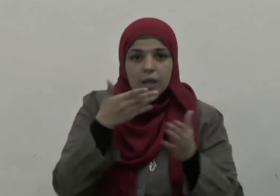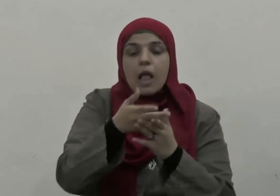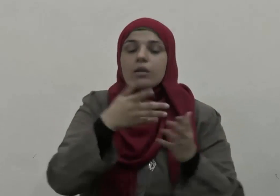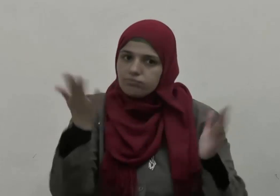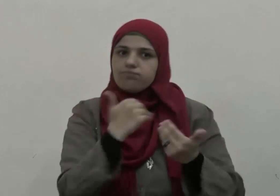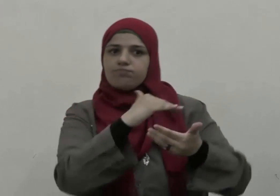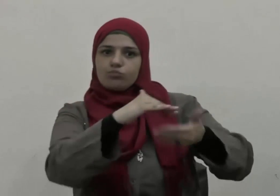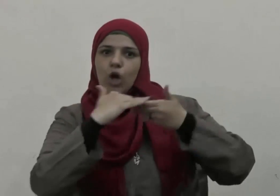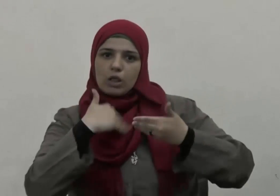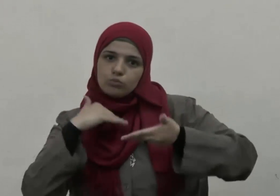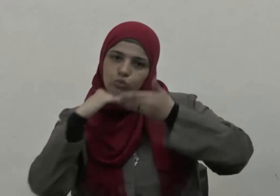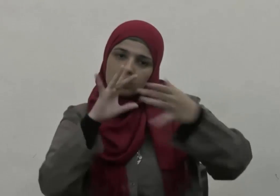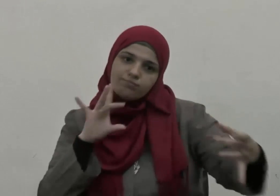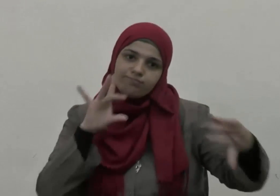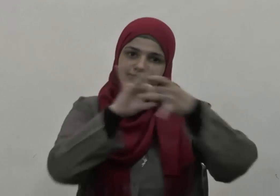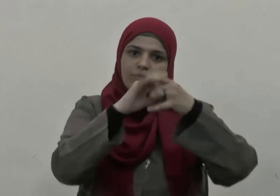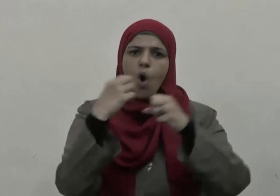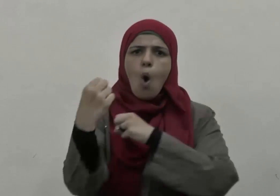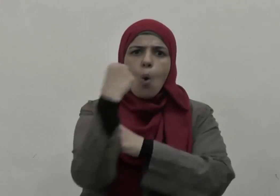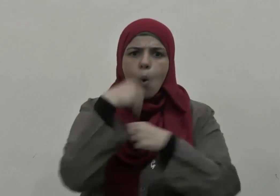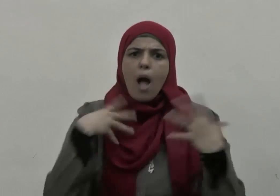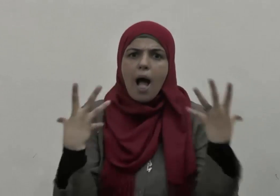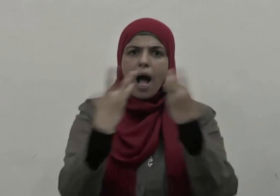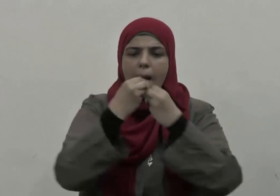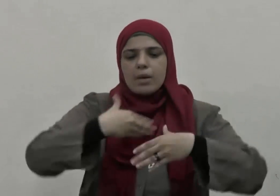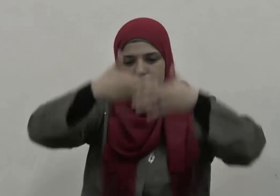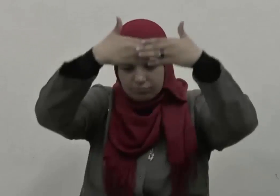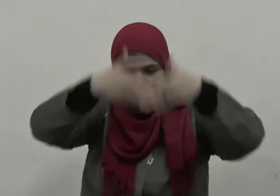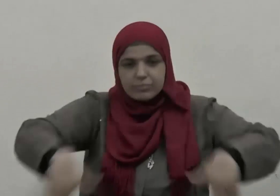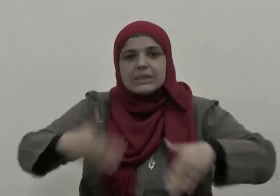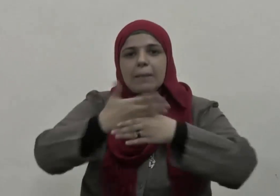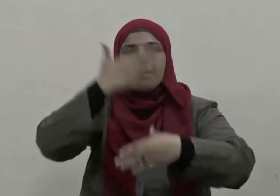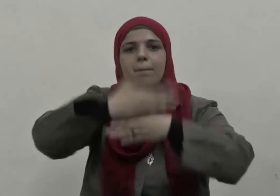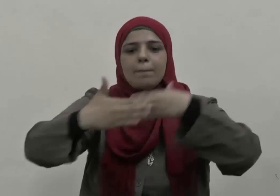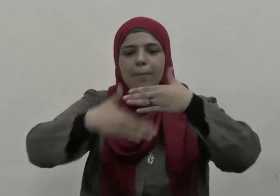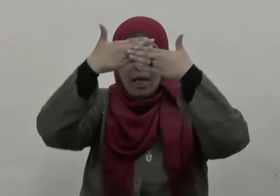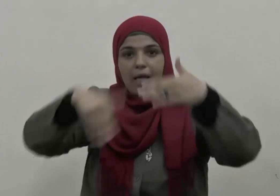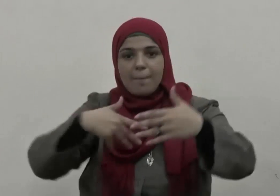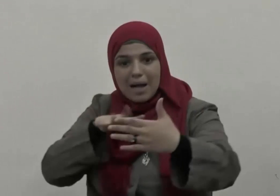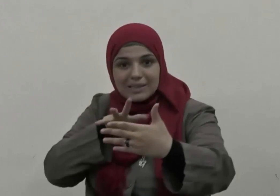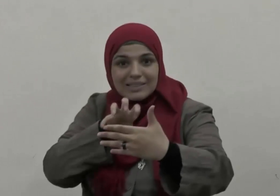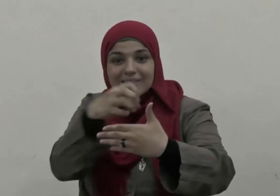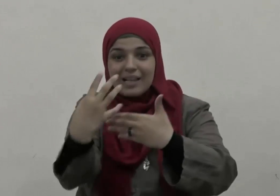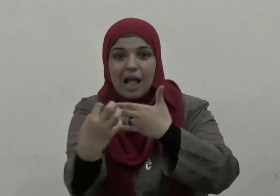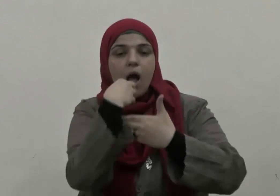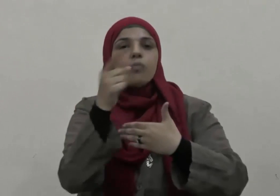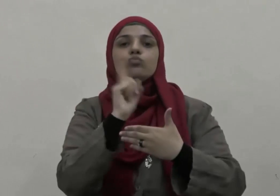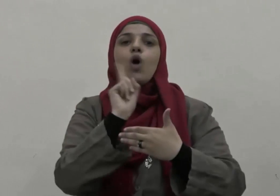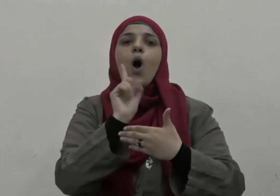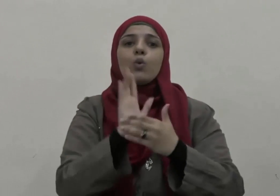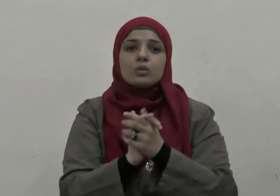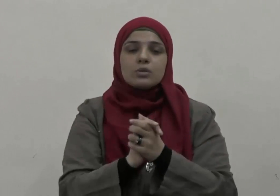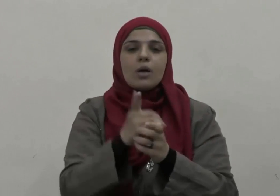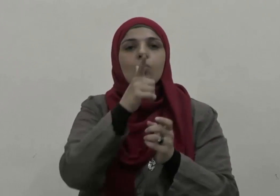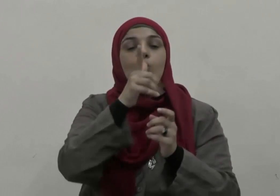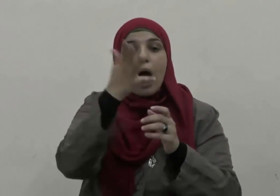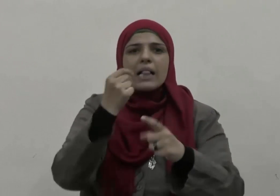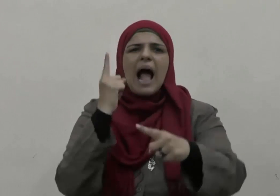فأعينوني بقوة أجعل بينكم وبينهم ردما آتوني زبر